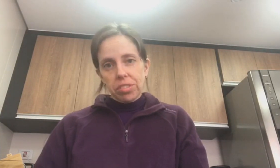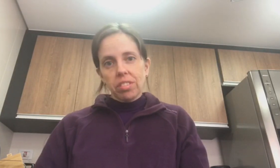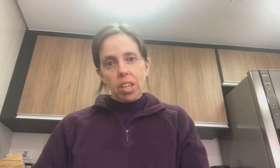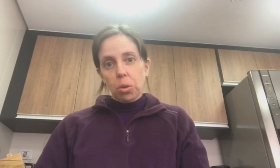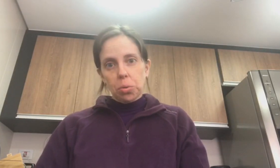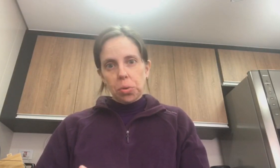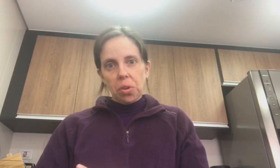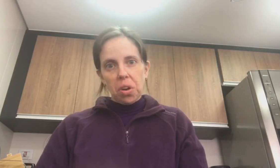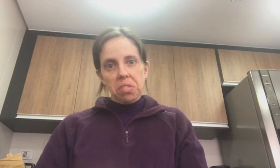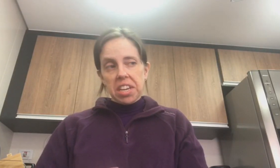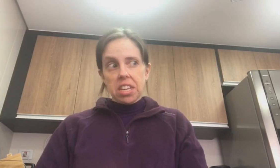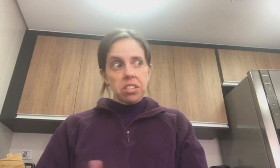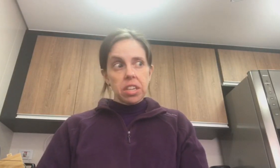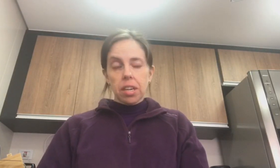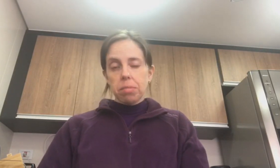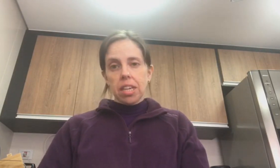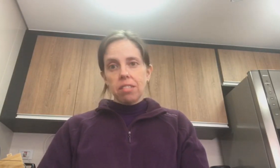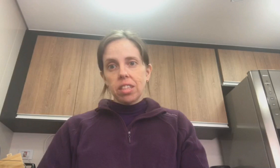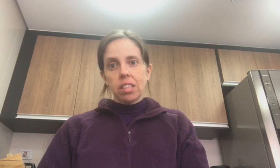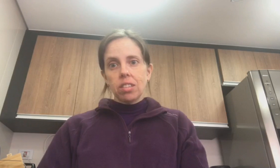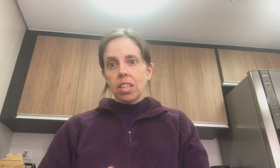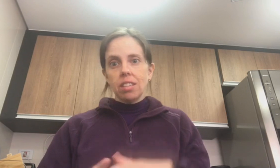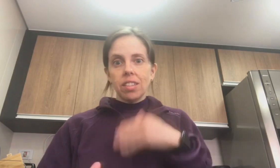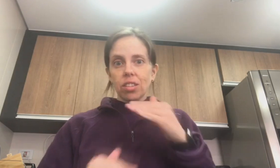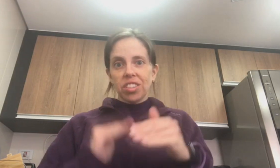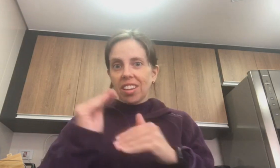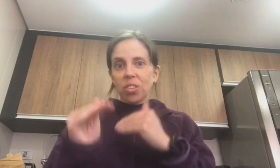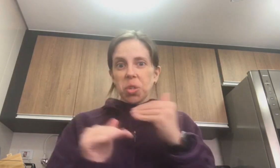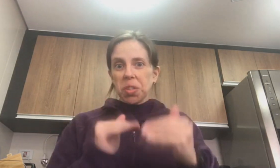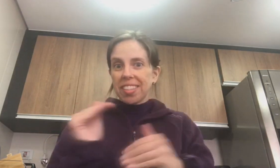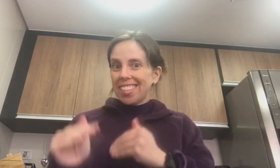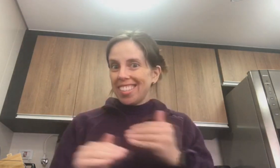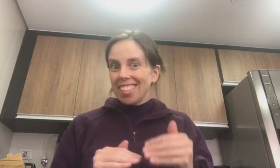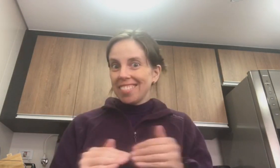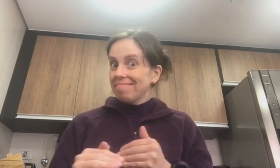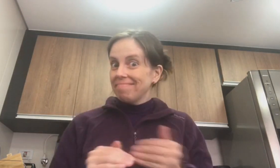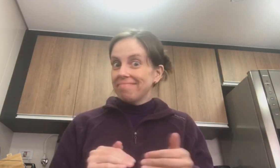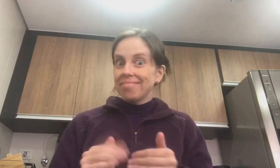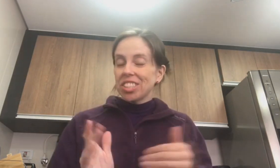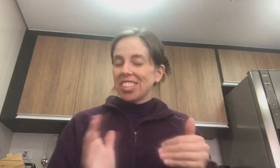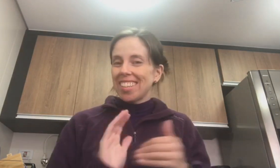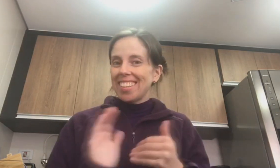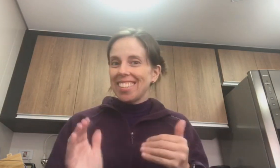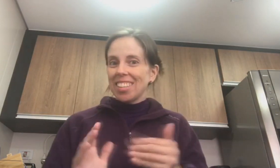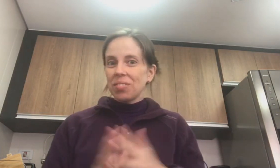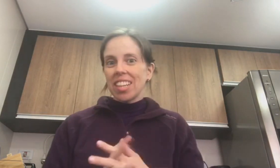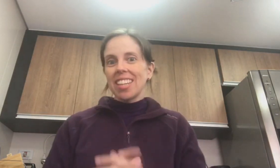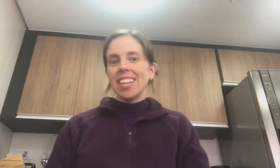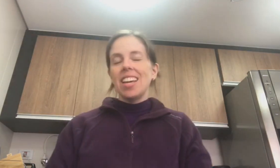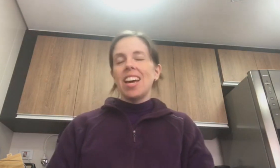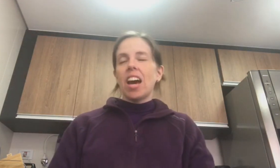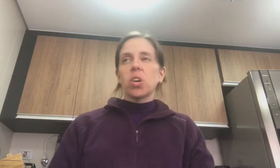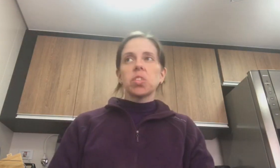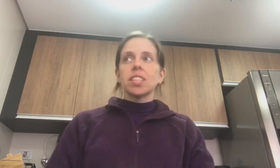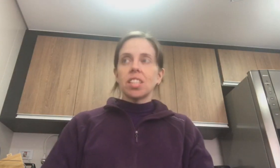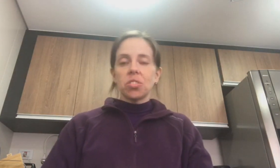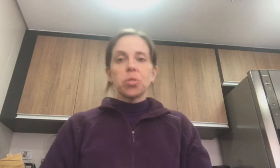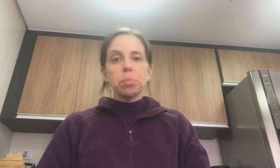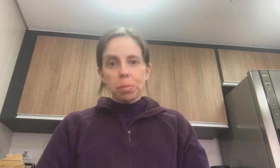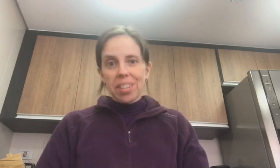esperar outro logo. Aí eu acabei engravidando. aí... encaminhou tudo certinho. Tudo certinho. Pra que acontecesse tudo no momento